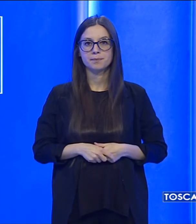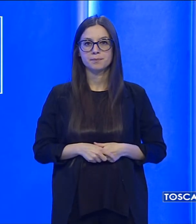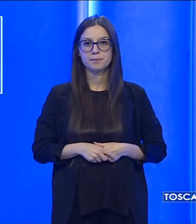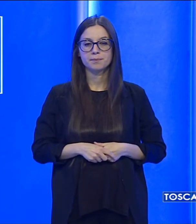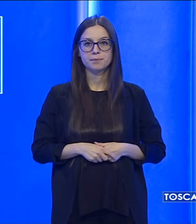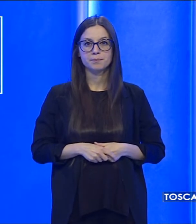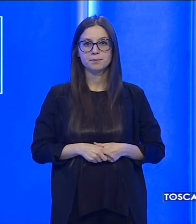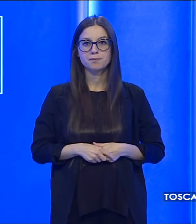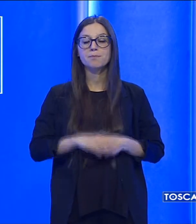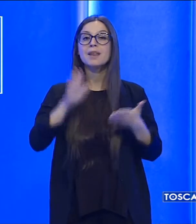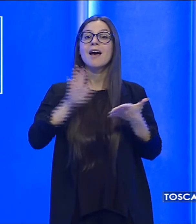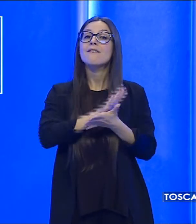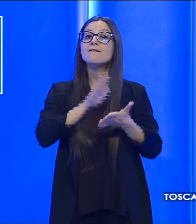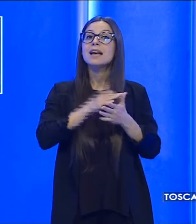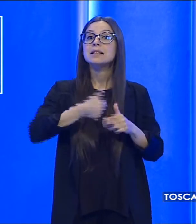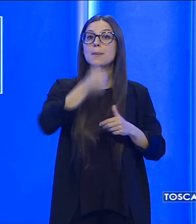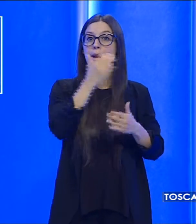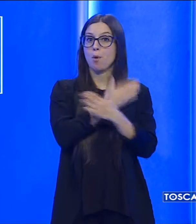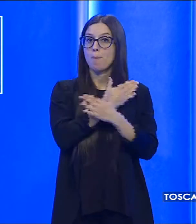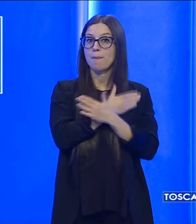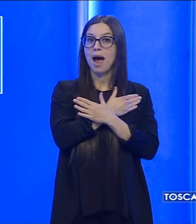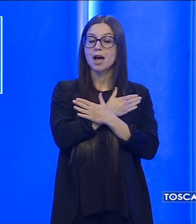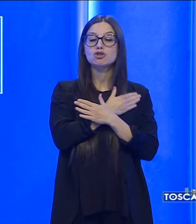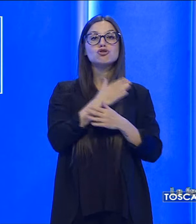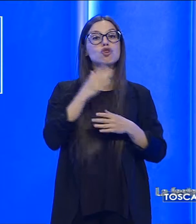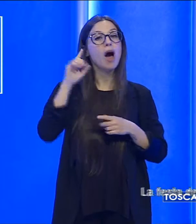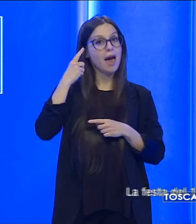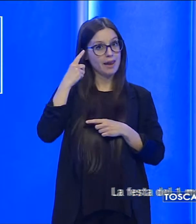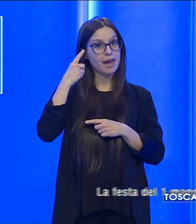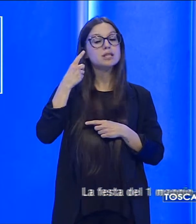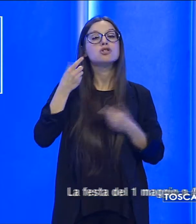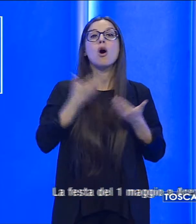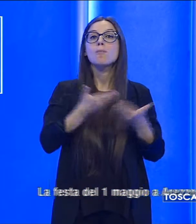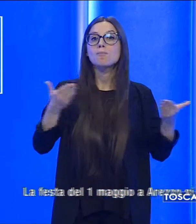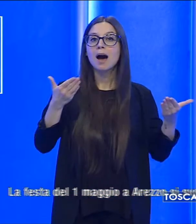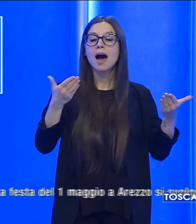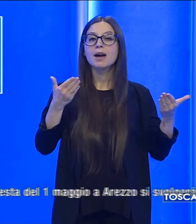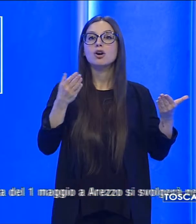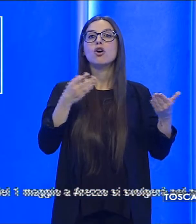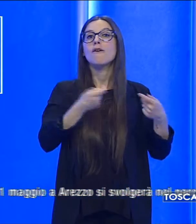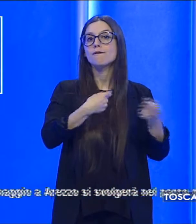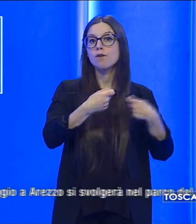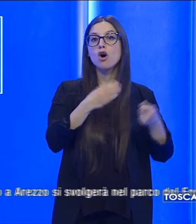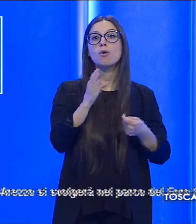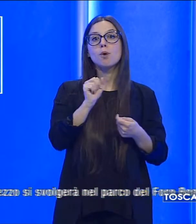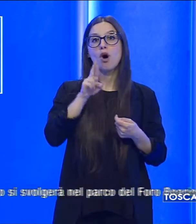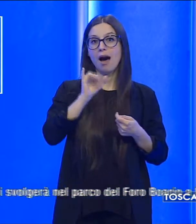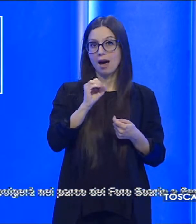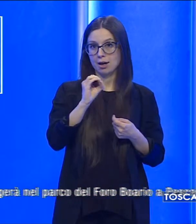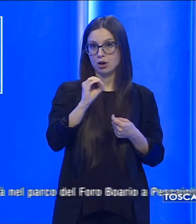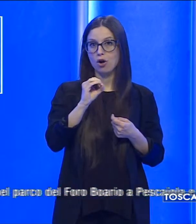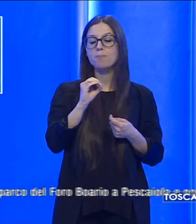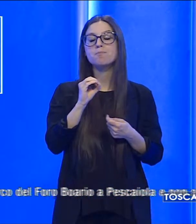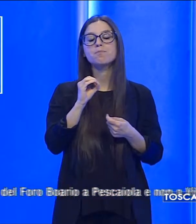La festa del 1 maggio ad Arezzo si svolgerà nel parco del Foro Boario a